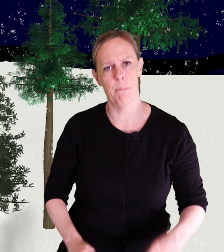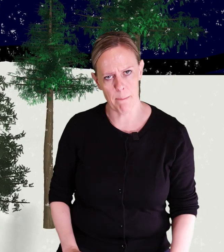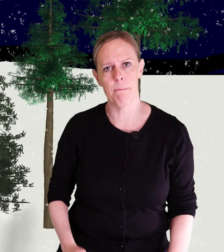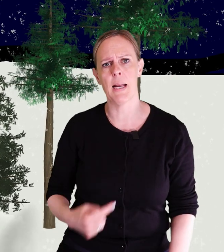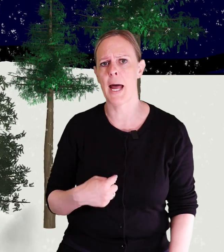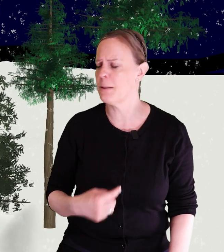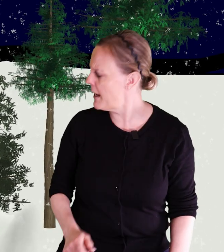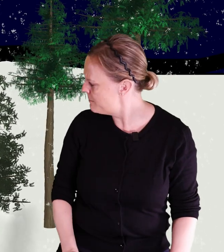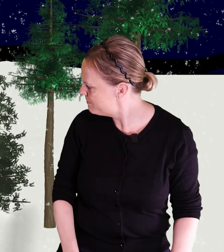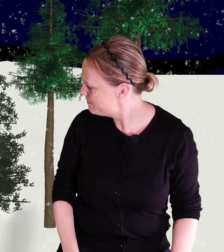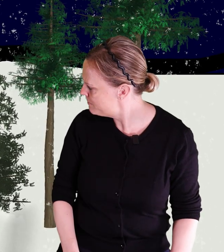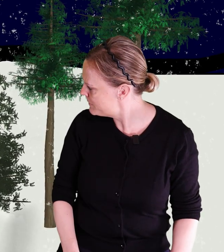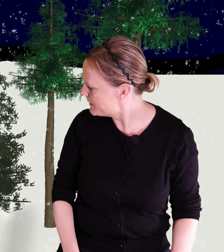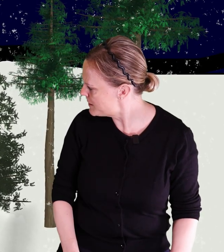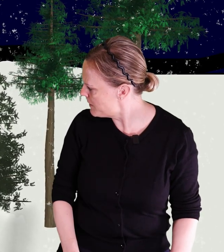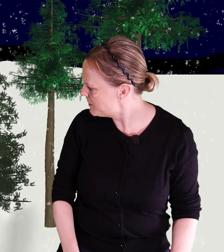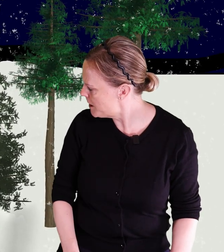har mamma lärt mig. Tänkar Svante.